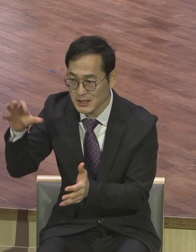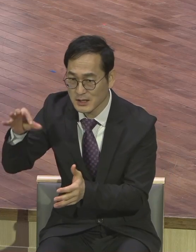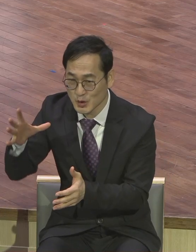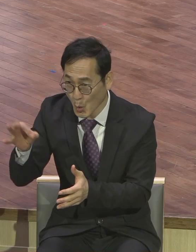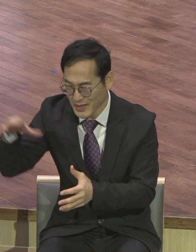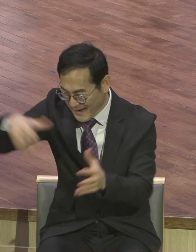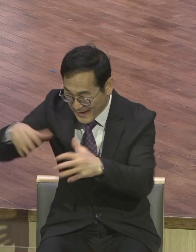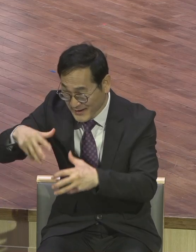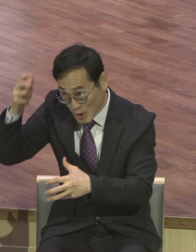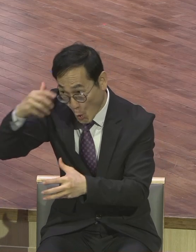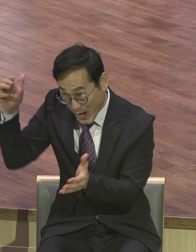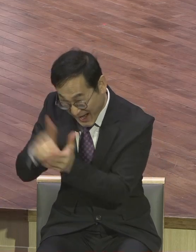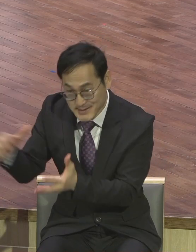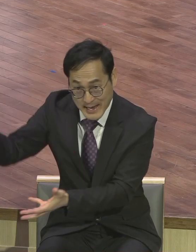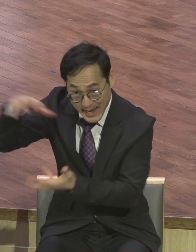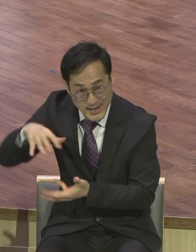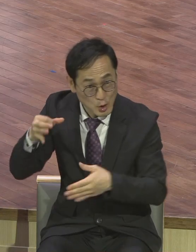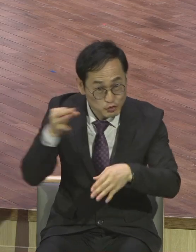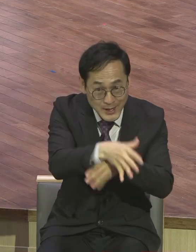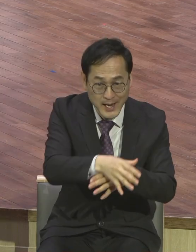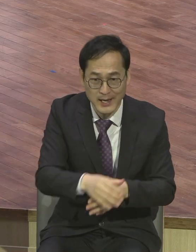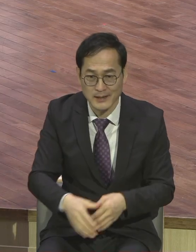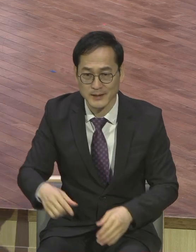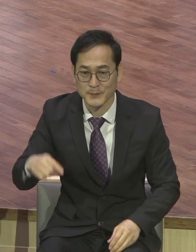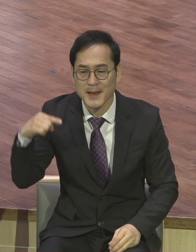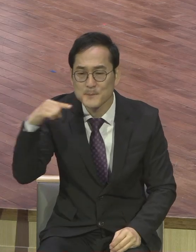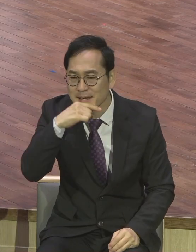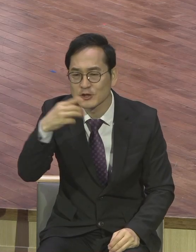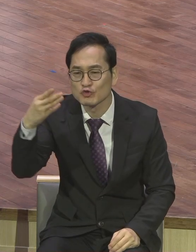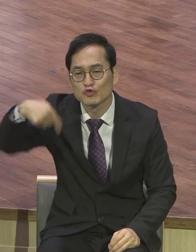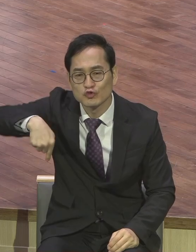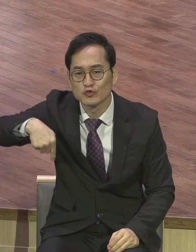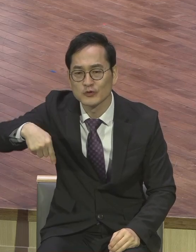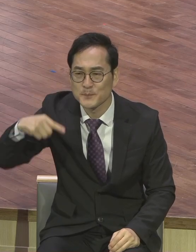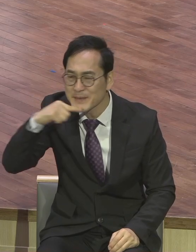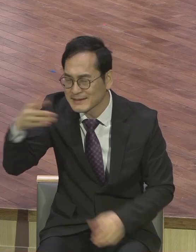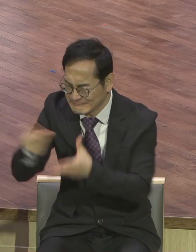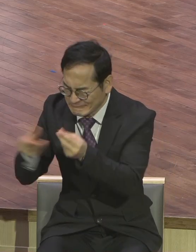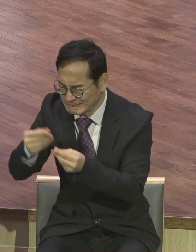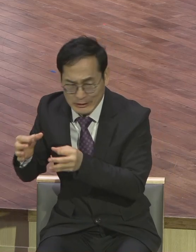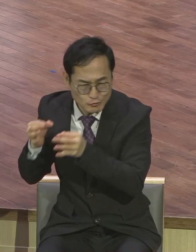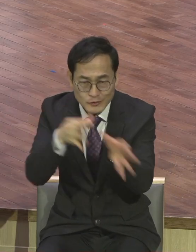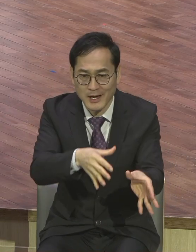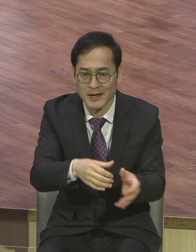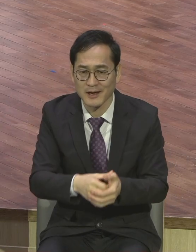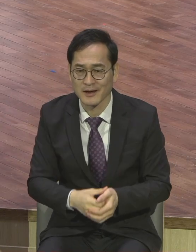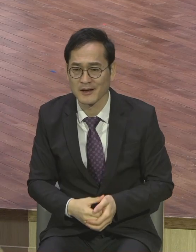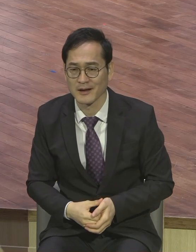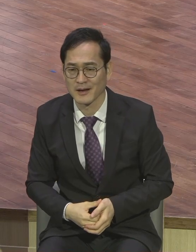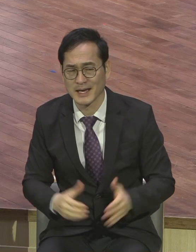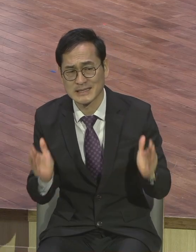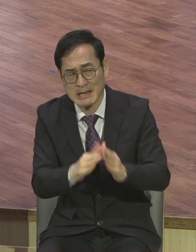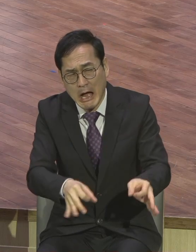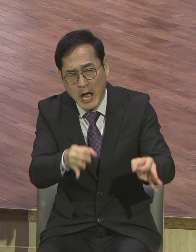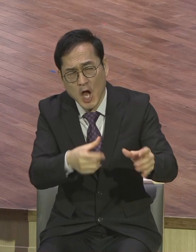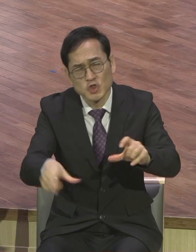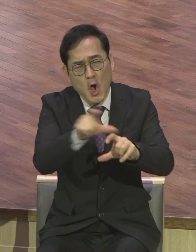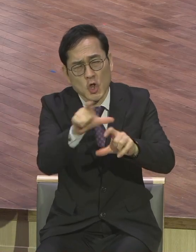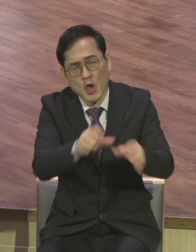투자해서 그렇게 어째 돈 좀 벌어보자. 너도 나도 있는 거 없는 거